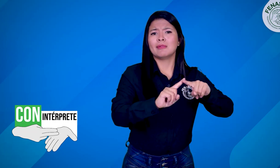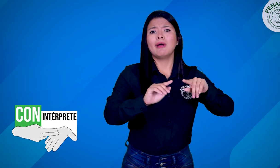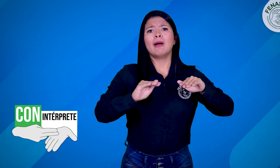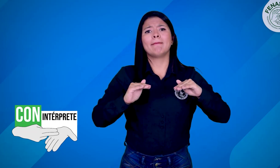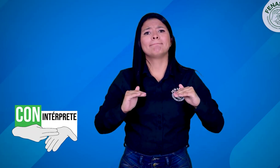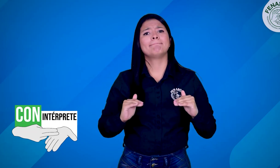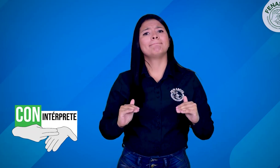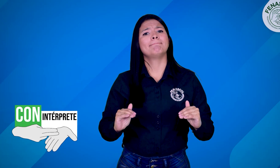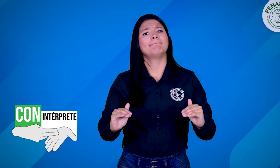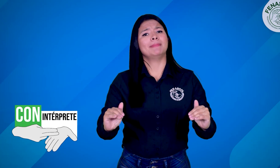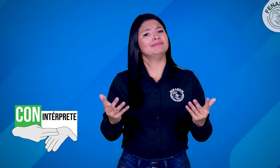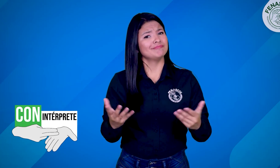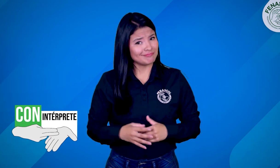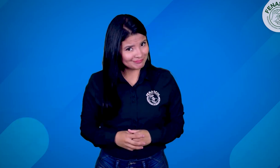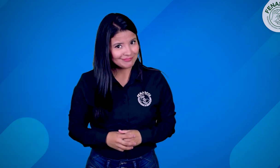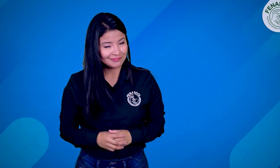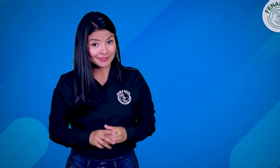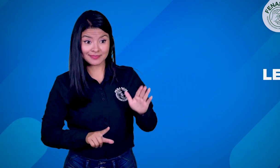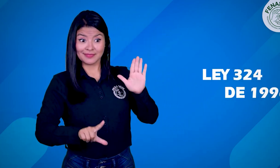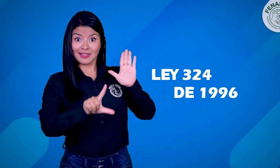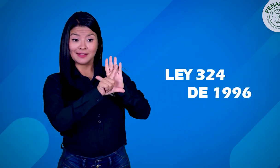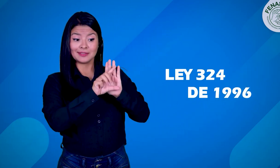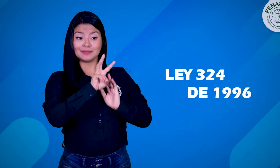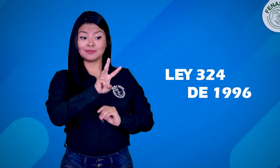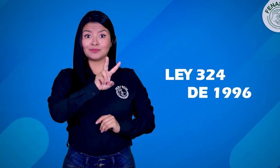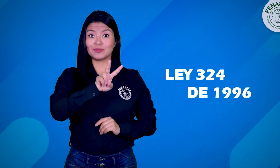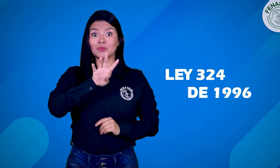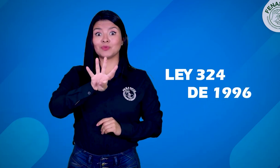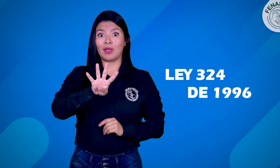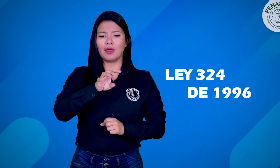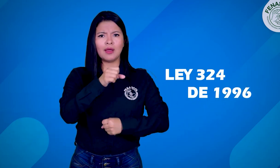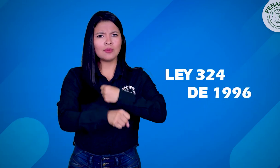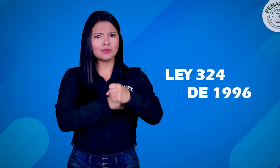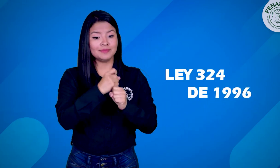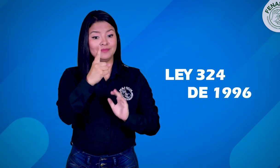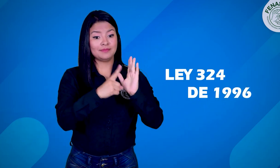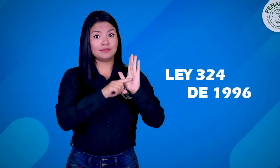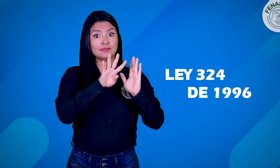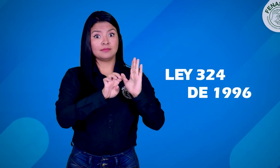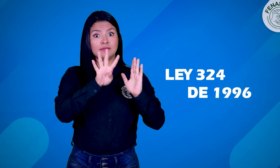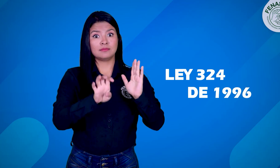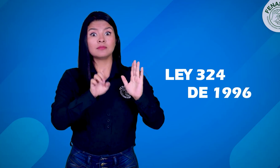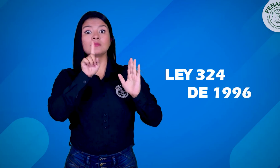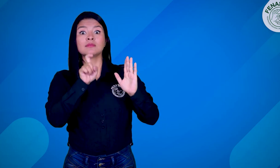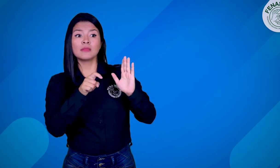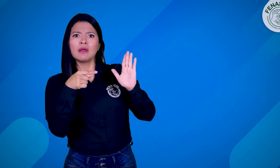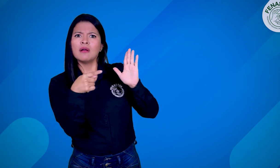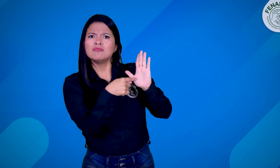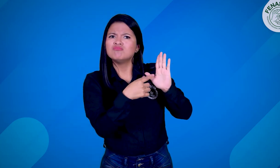barreras. Además, tu entidad no aportaría la inclusión. La Ley 324 de 1996 ordena